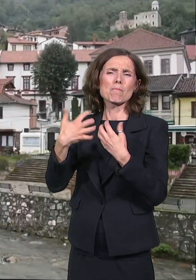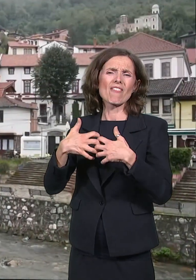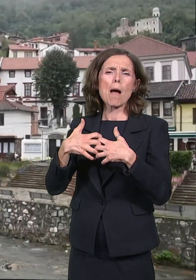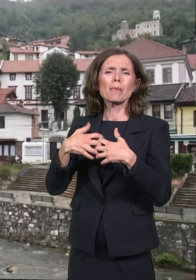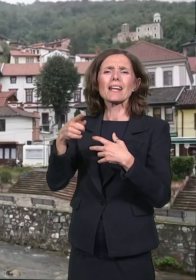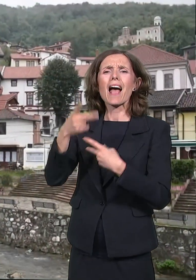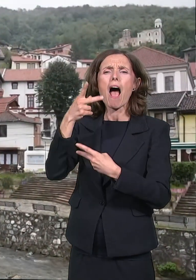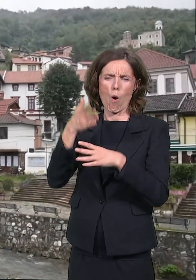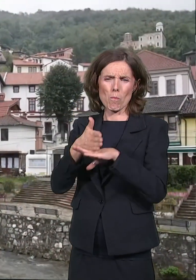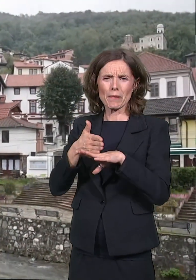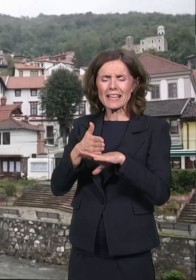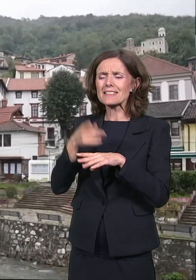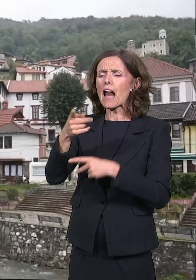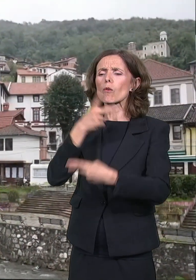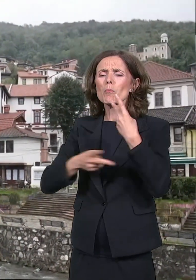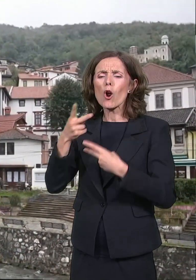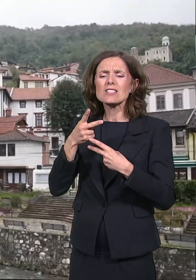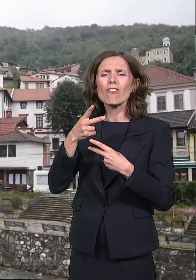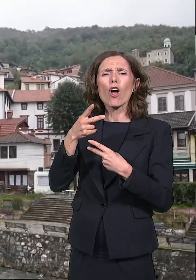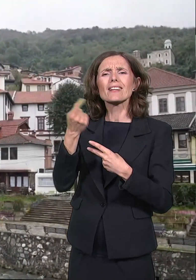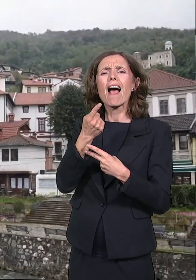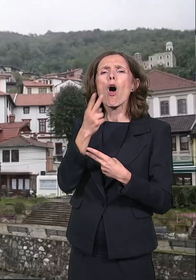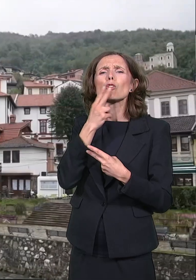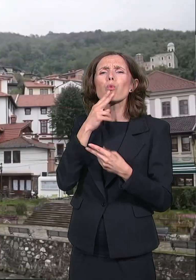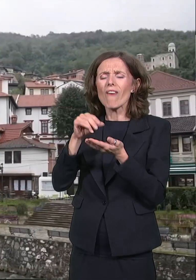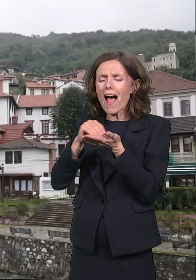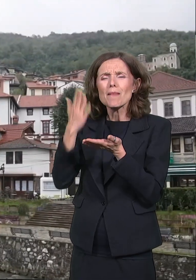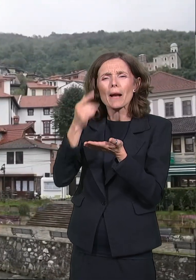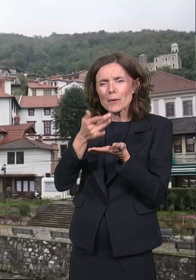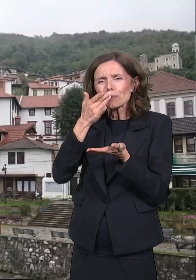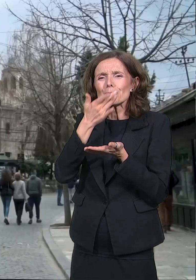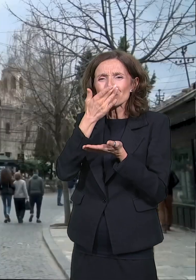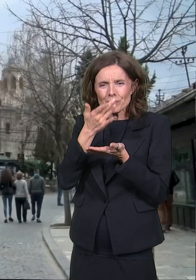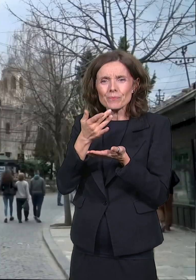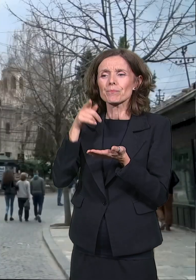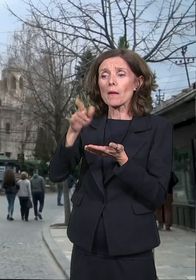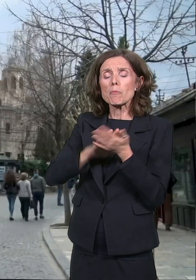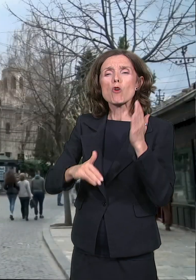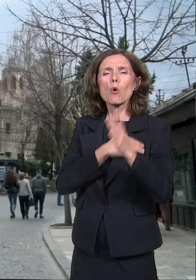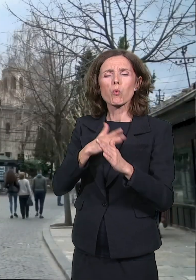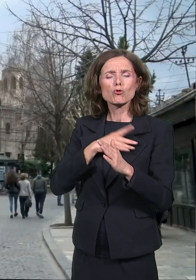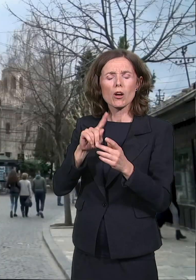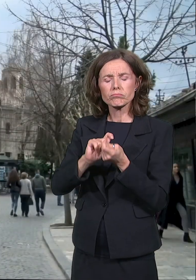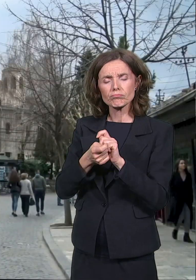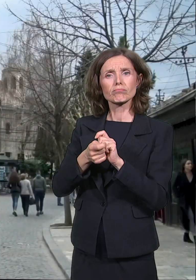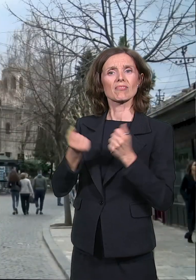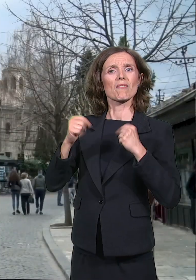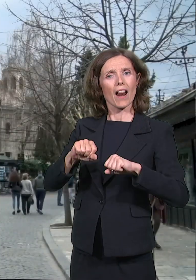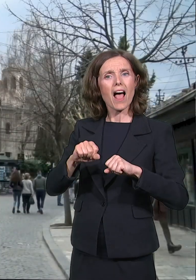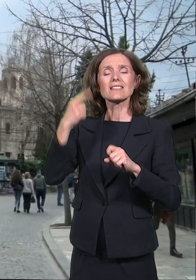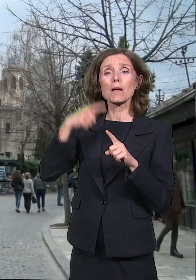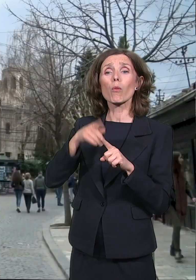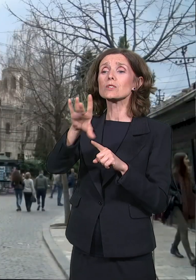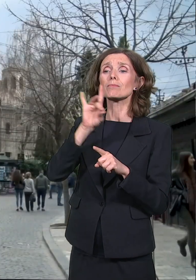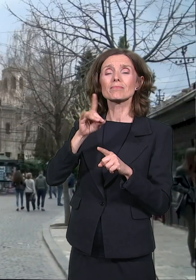od učenika došao do suvlasnika. Sa 28 godina se oženio sultanom, devojkom iz Prizrenske porodice Drvarević,